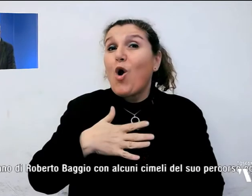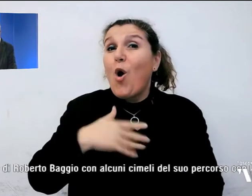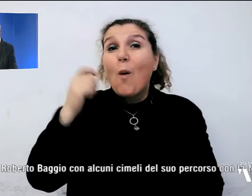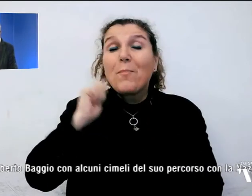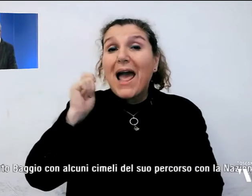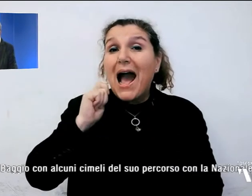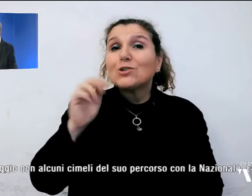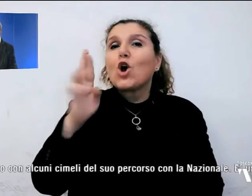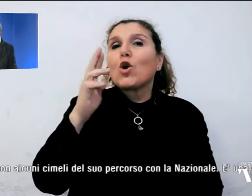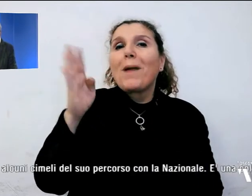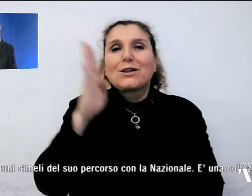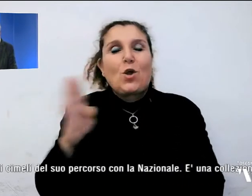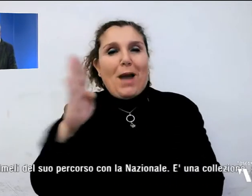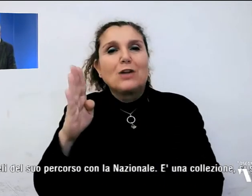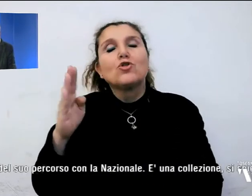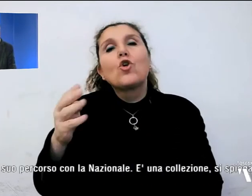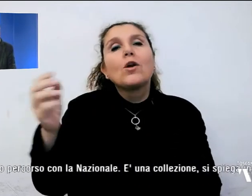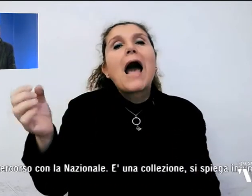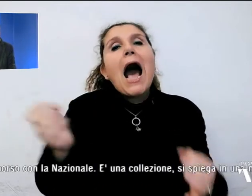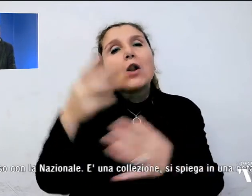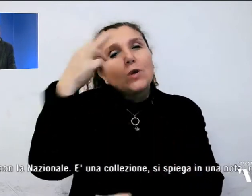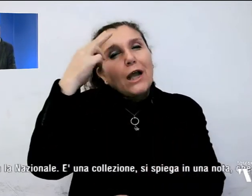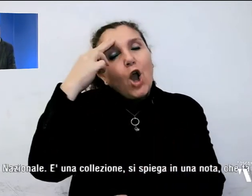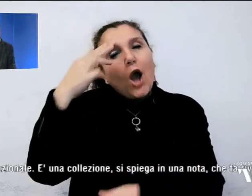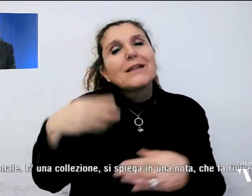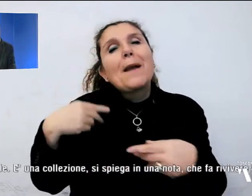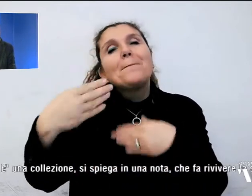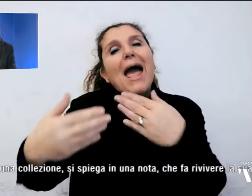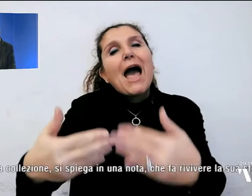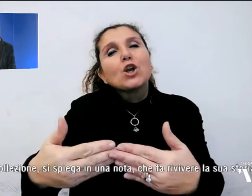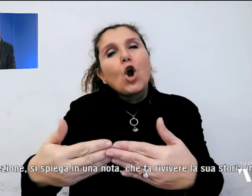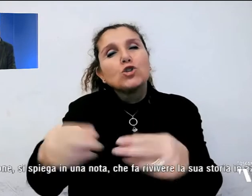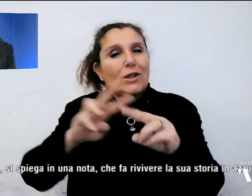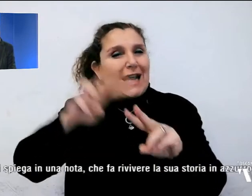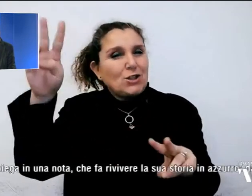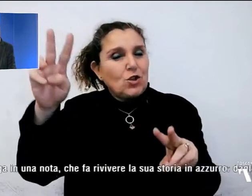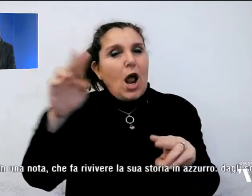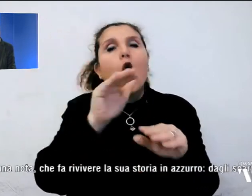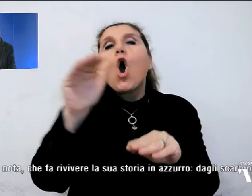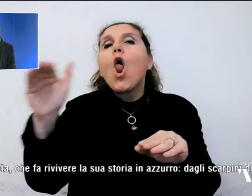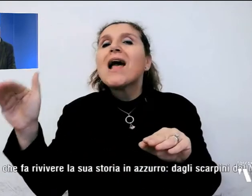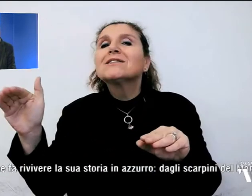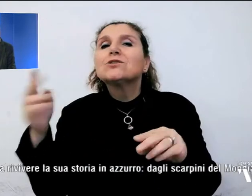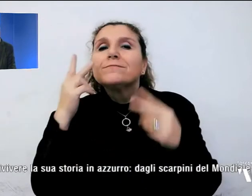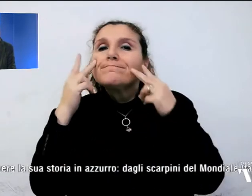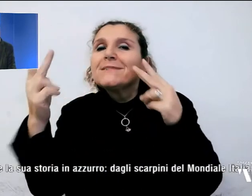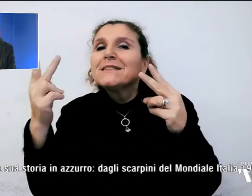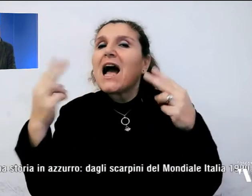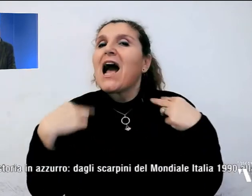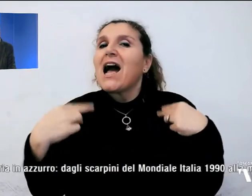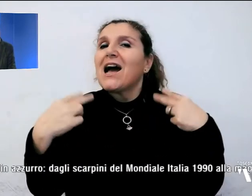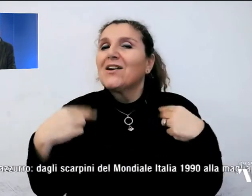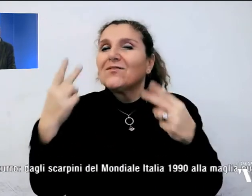alcuni cimeli del suo percorso con la Nazionale. È una collezione che fa rivivere la sua storia in azzurro,